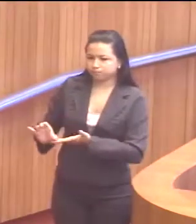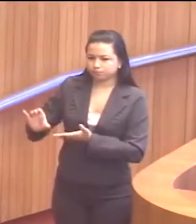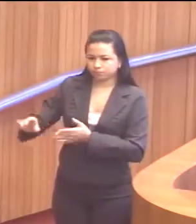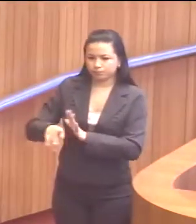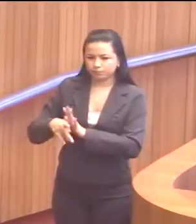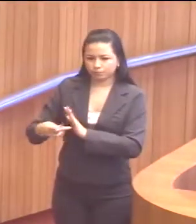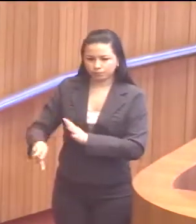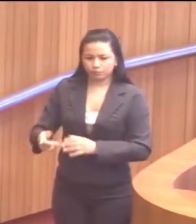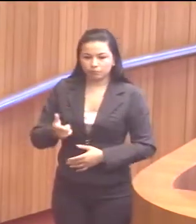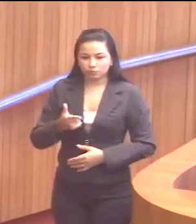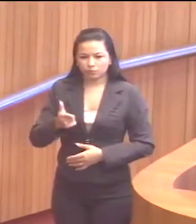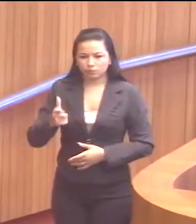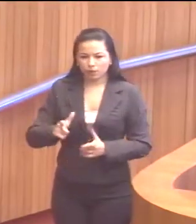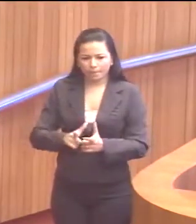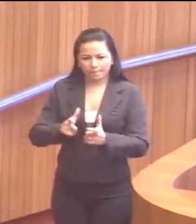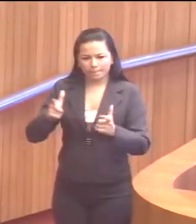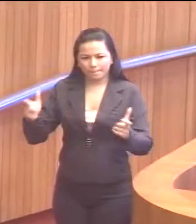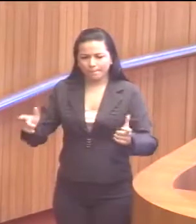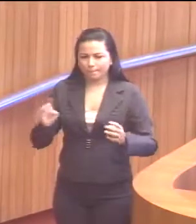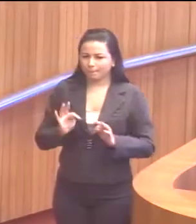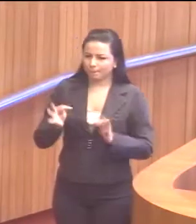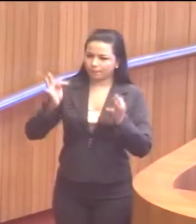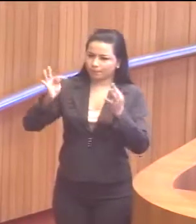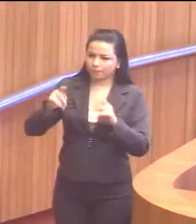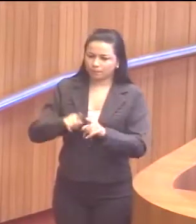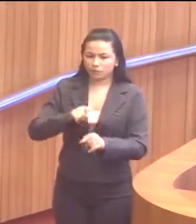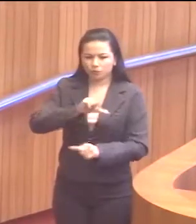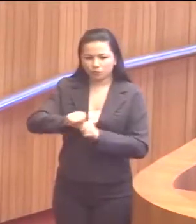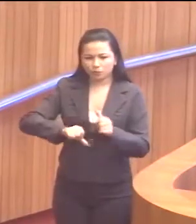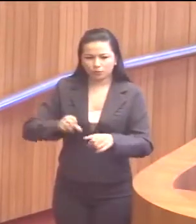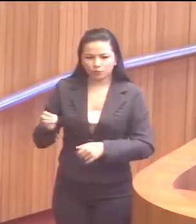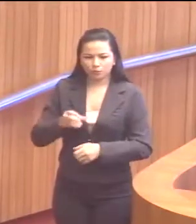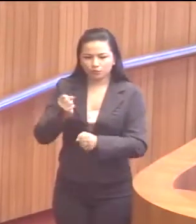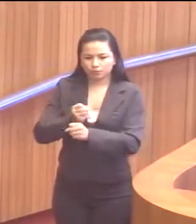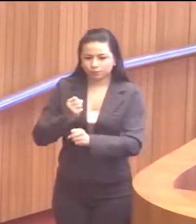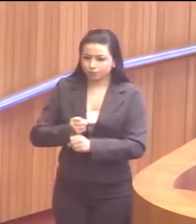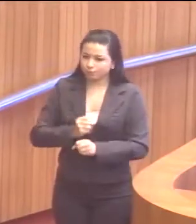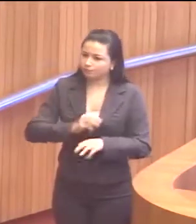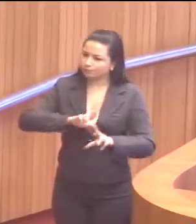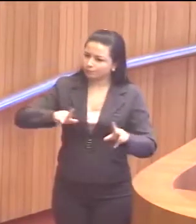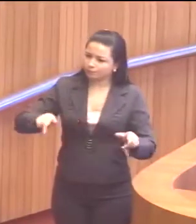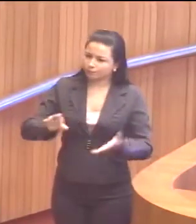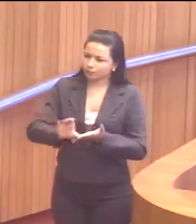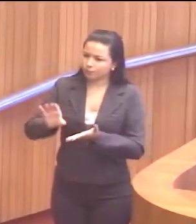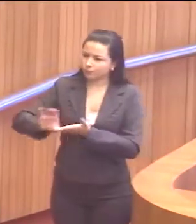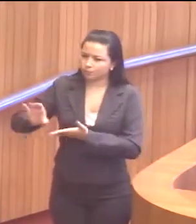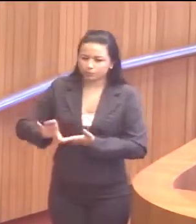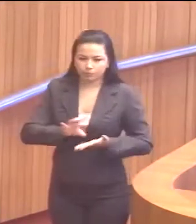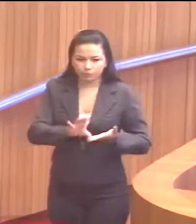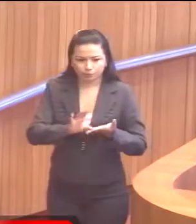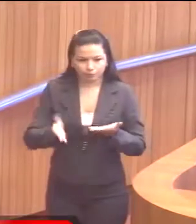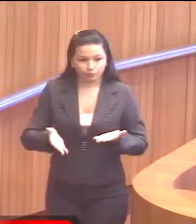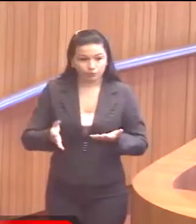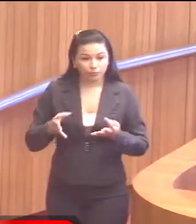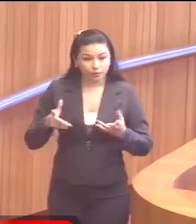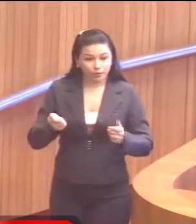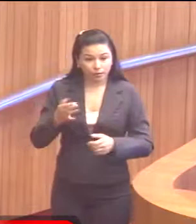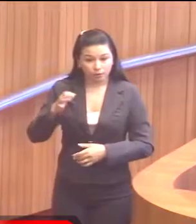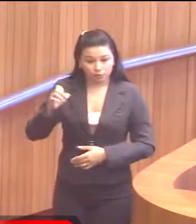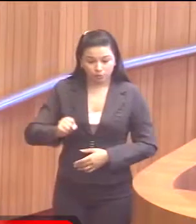de centros tecnológicos, enfim, reformas, etc., etc. E, dentre essas ações,